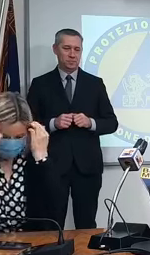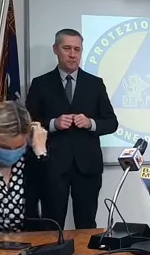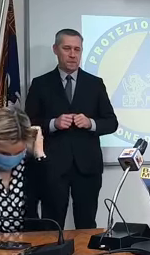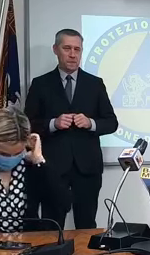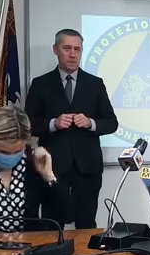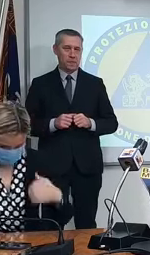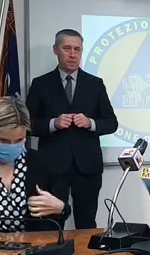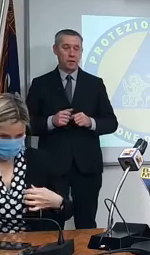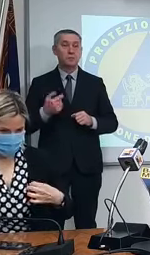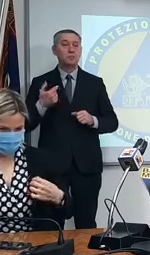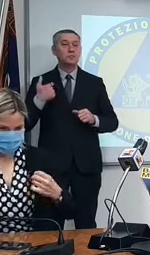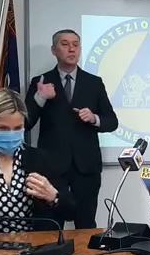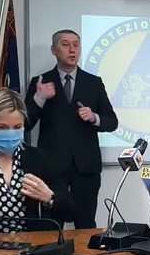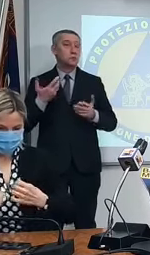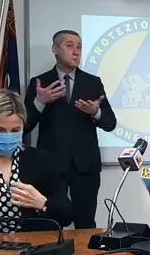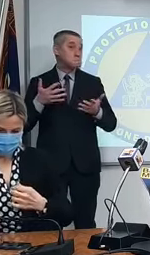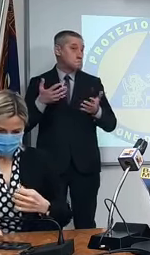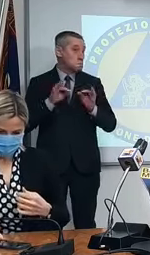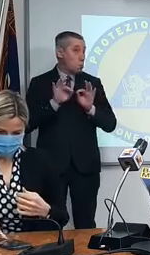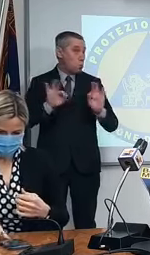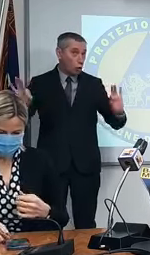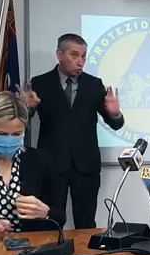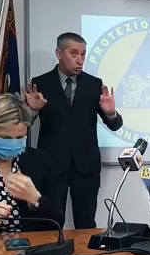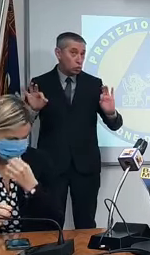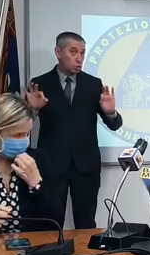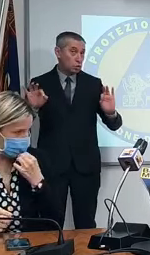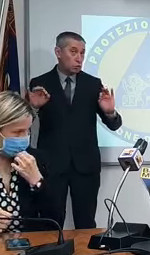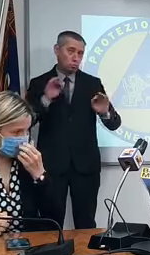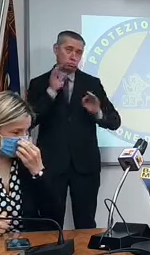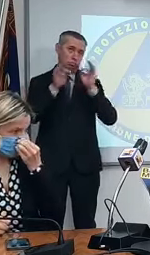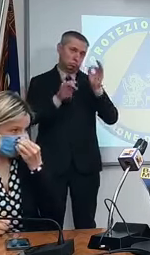io sarei pronto per il bollettino.